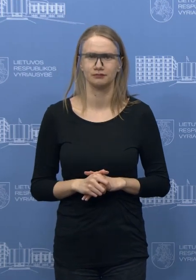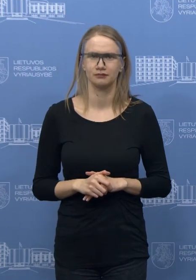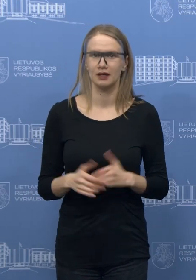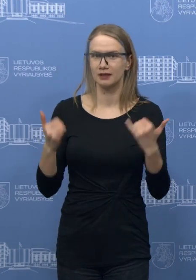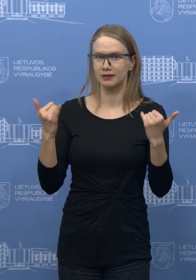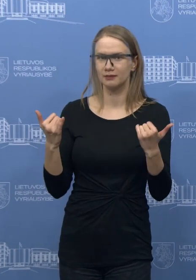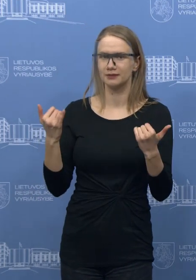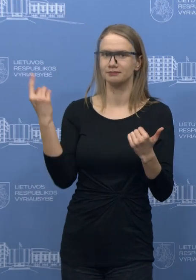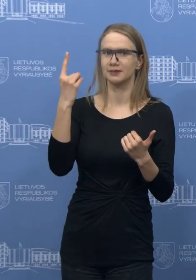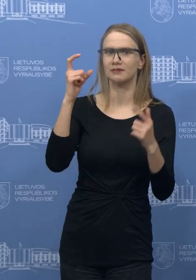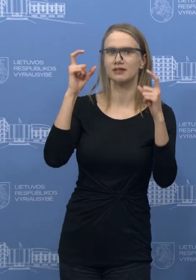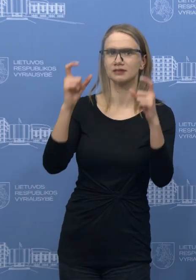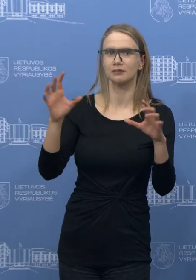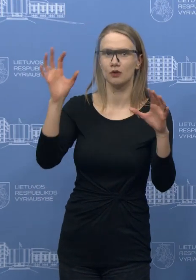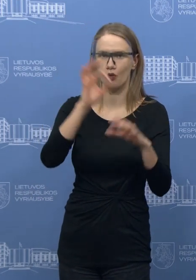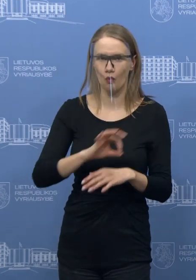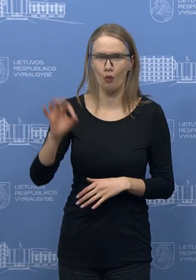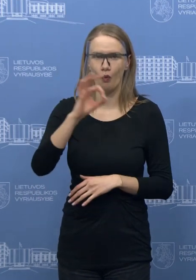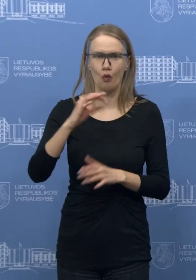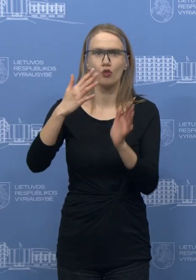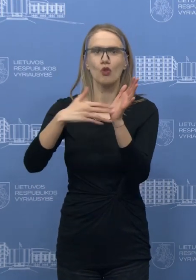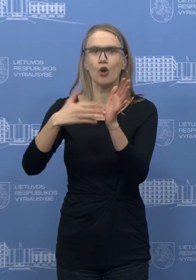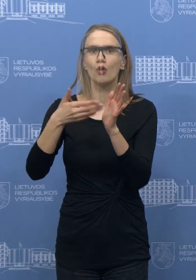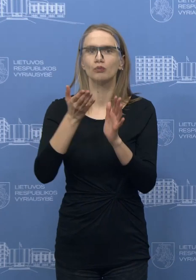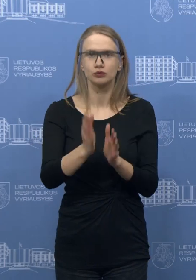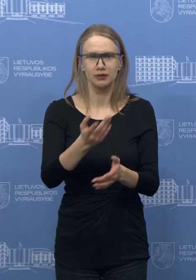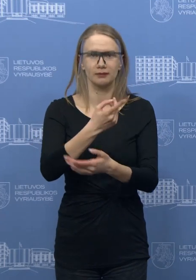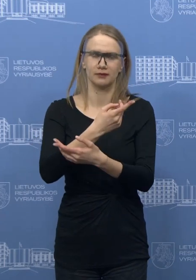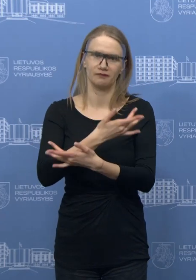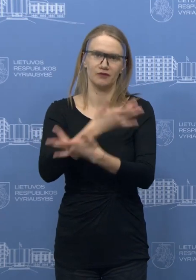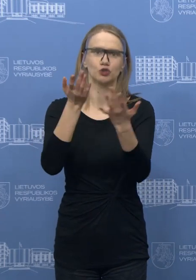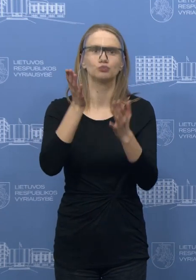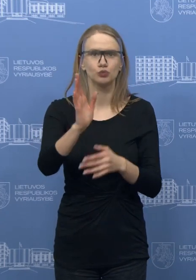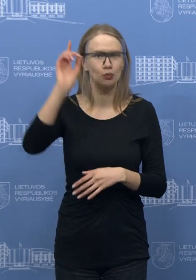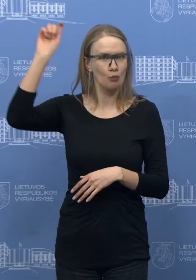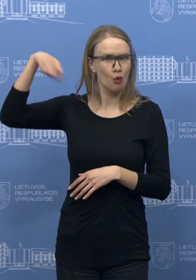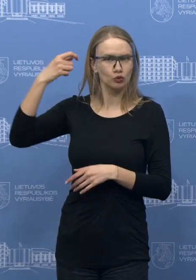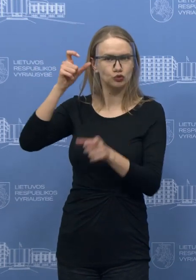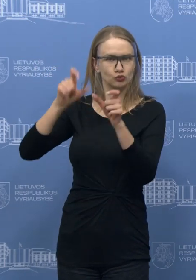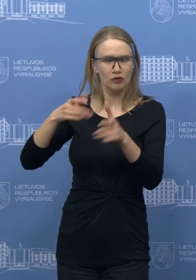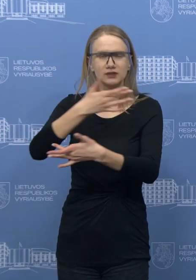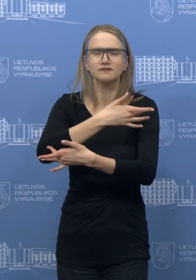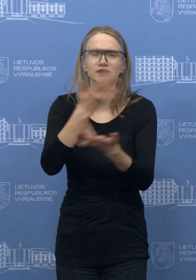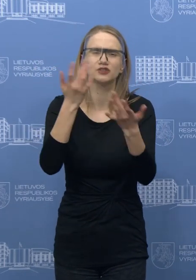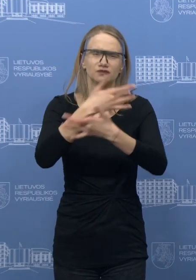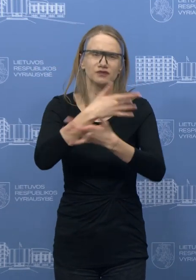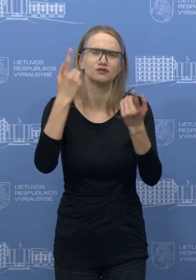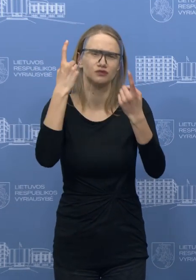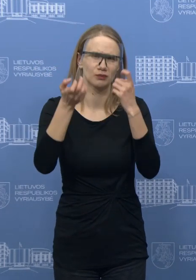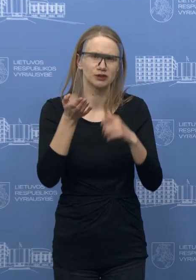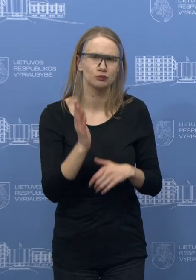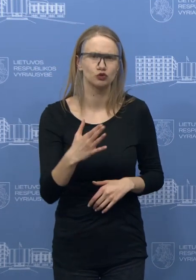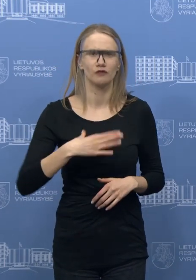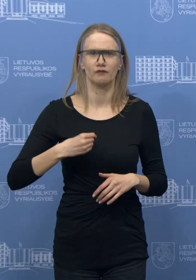tikiu, kad tai bus paviešinta, jeigu tai nėra paviešinta, tikrai diena intensyvi, kalbės ir mokslininkai, ir norėčiau, kad išgirstumėte iš mūsų